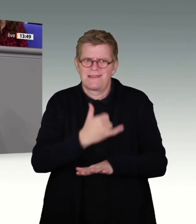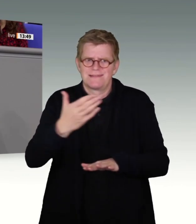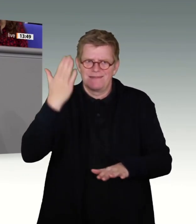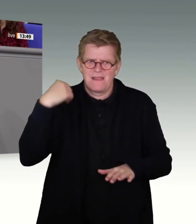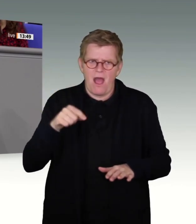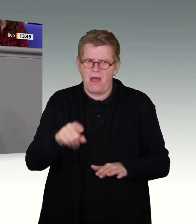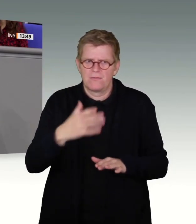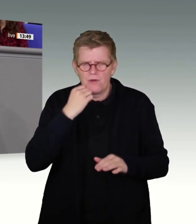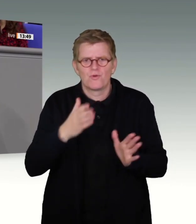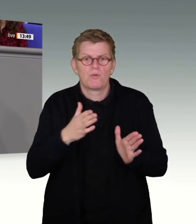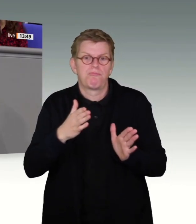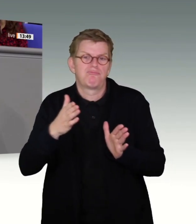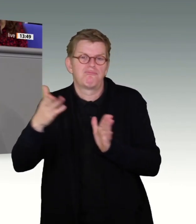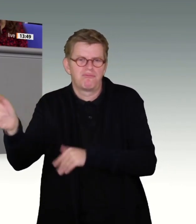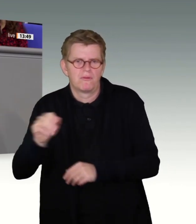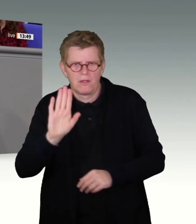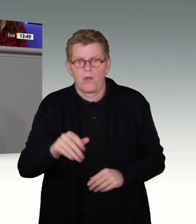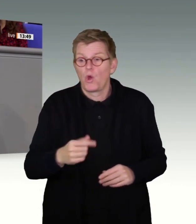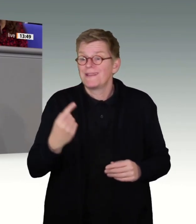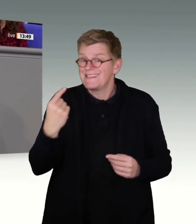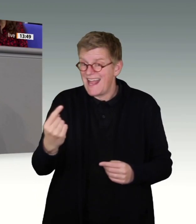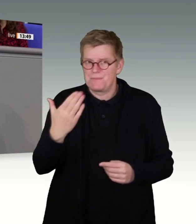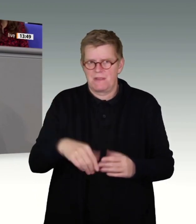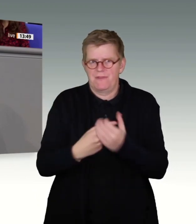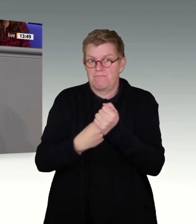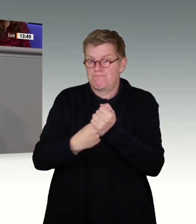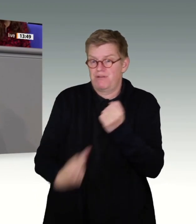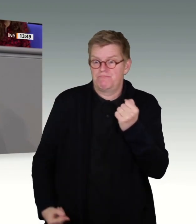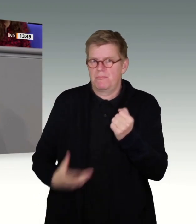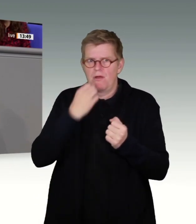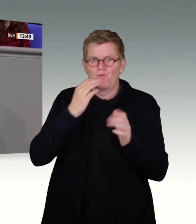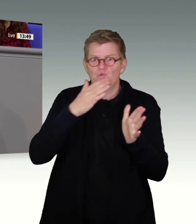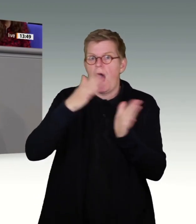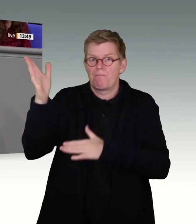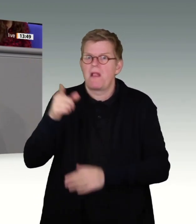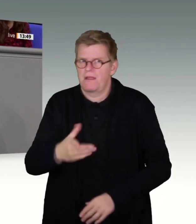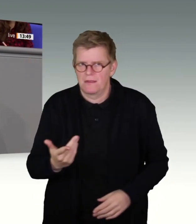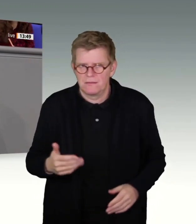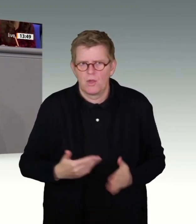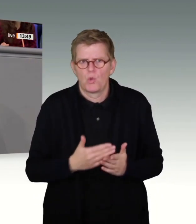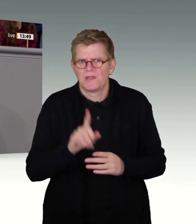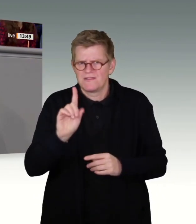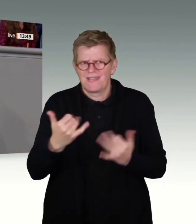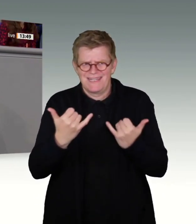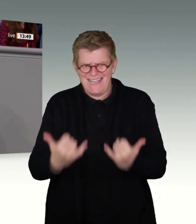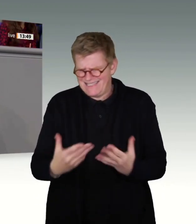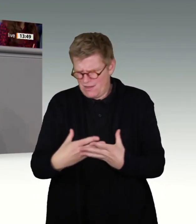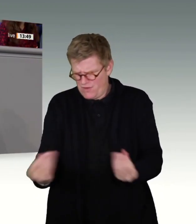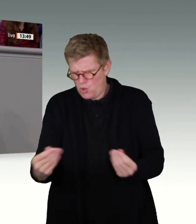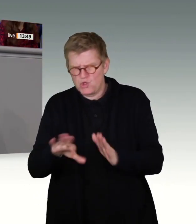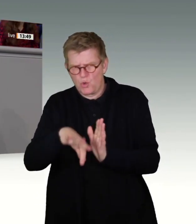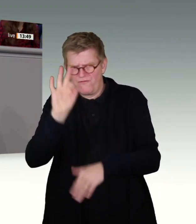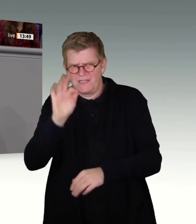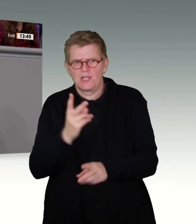Sie versuchen, von Ihrem eigenen Versagen abzulenken und eine tatsächlich nicht gangbare Lösung hier zu finden. Und da